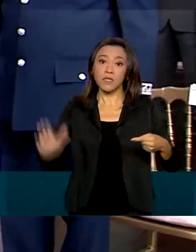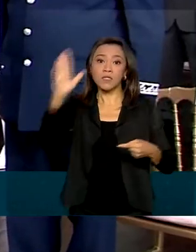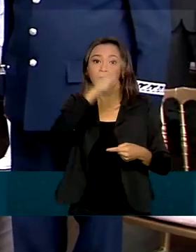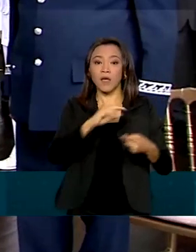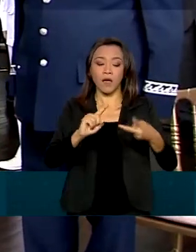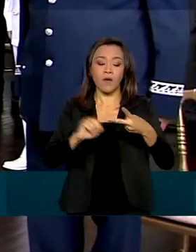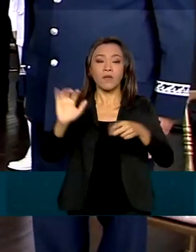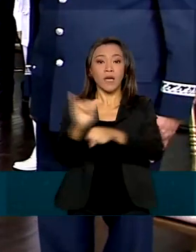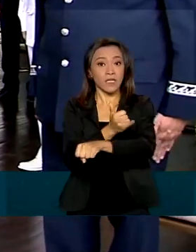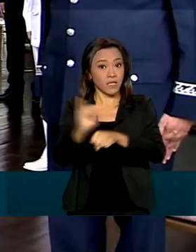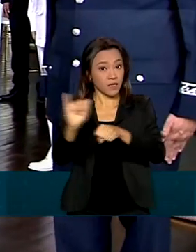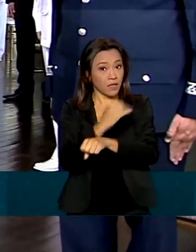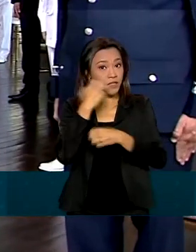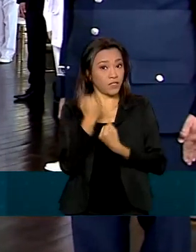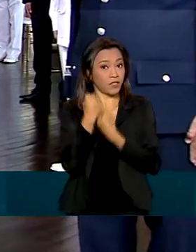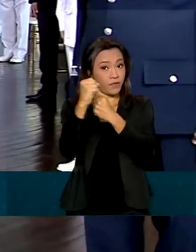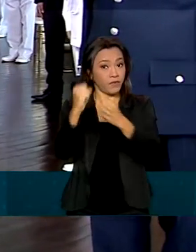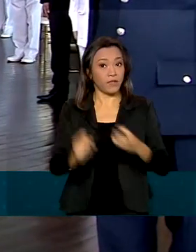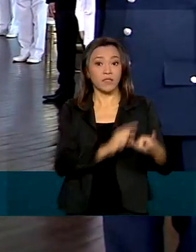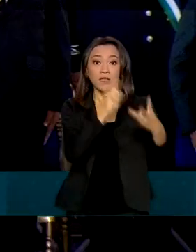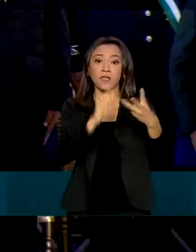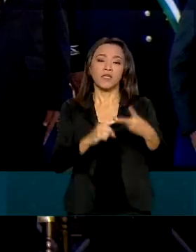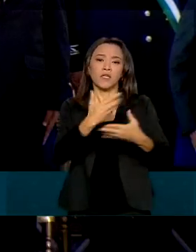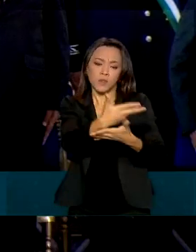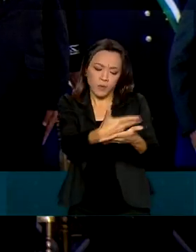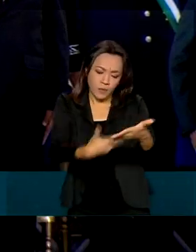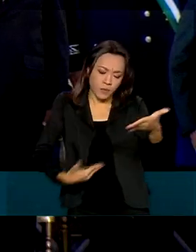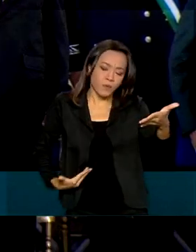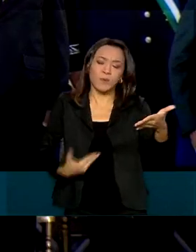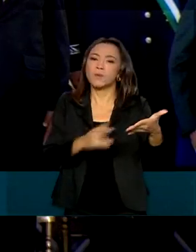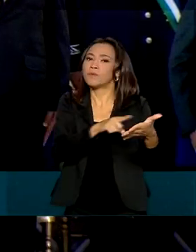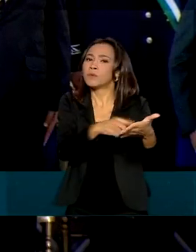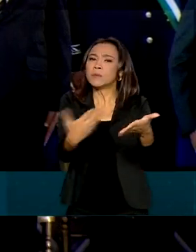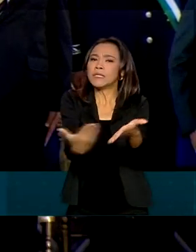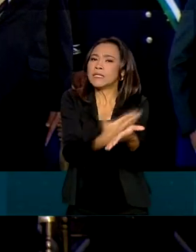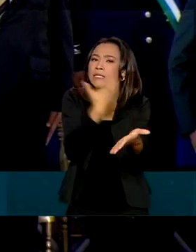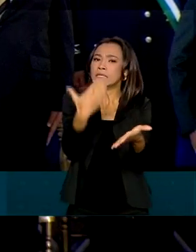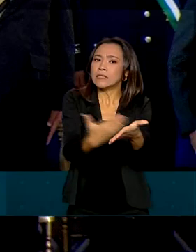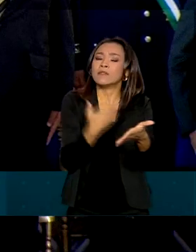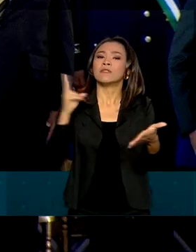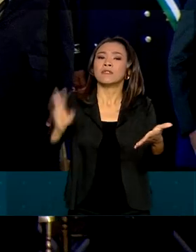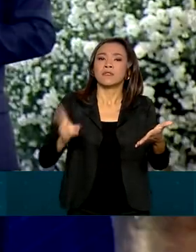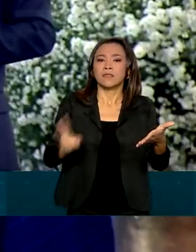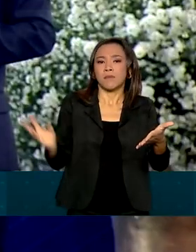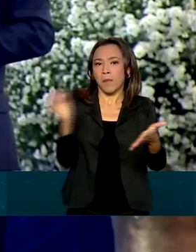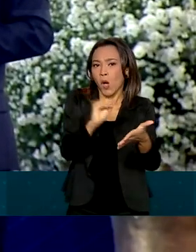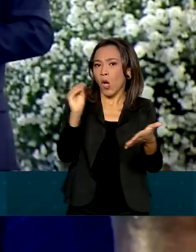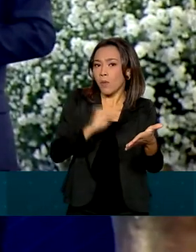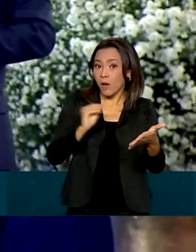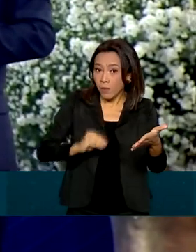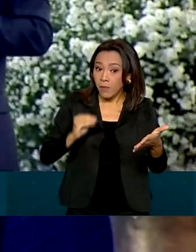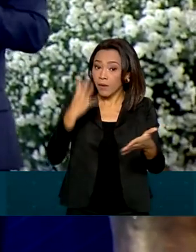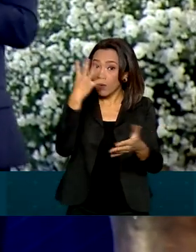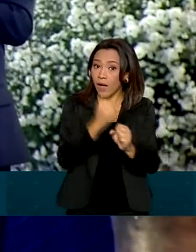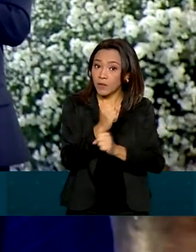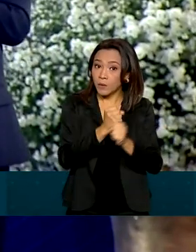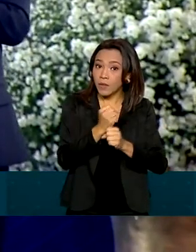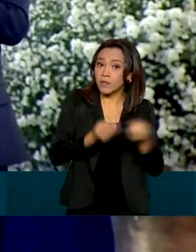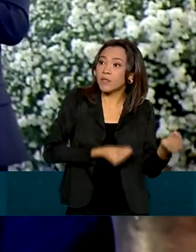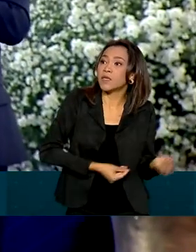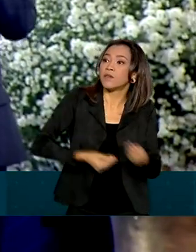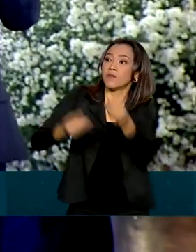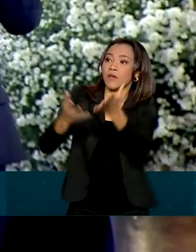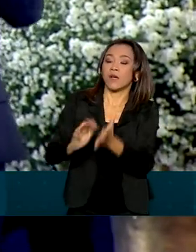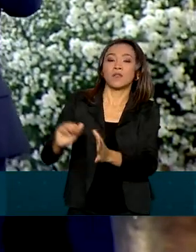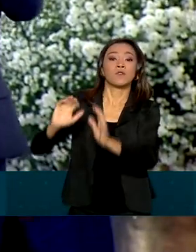a Estratégia Nacional de Defesa e o Livro Branco de Defesa Nacional, que são atualizados a cada quatro anos e enviados ao Congresso